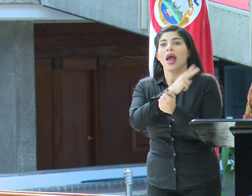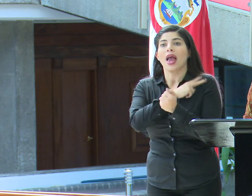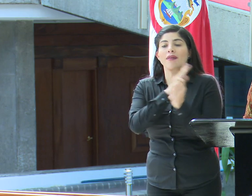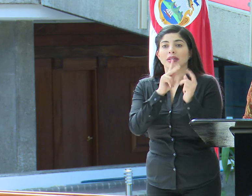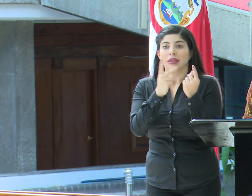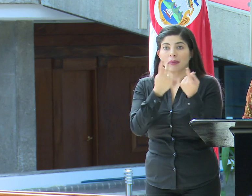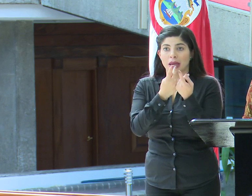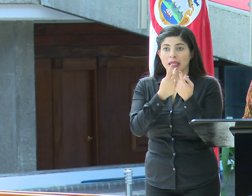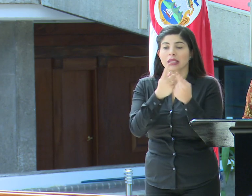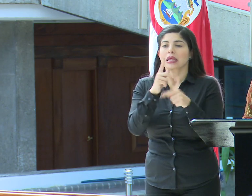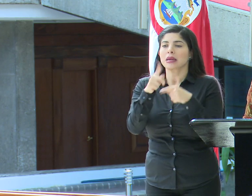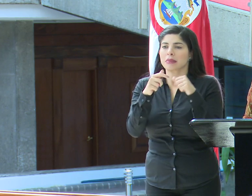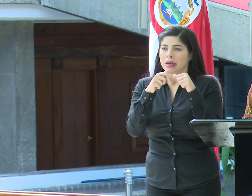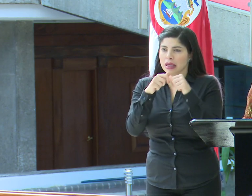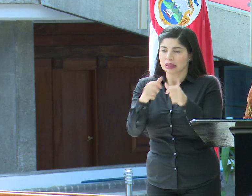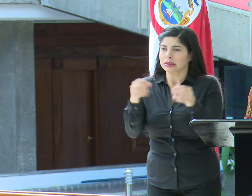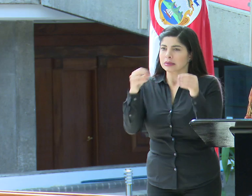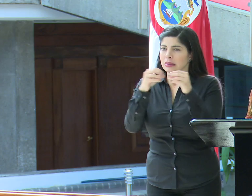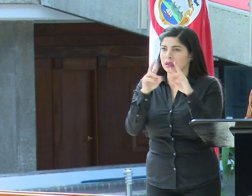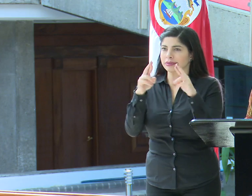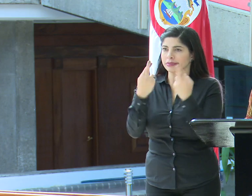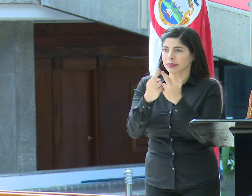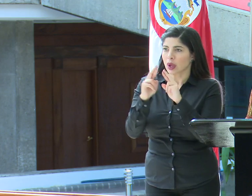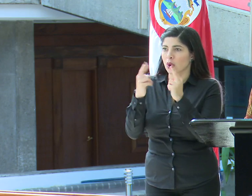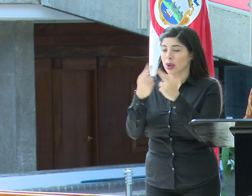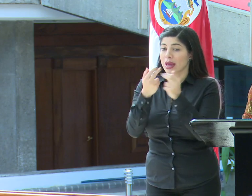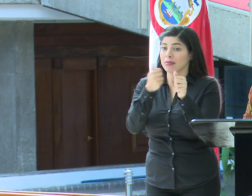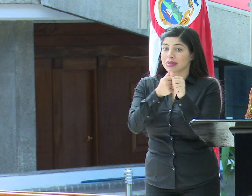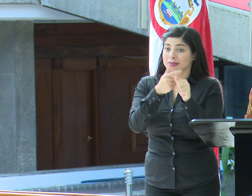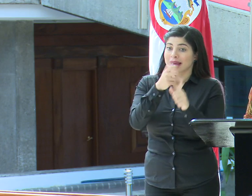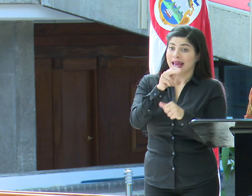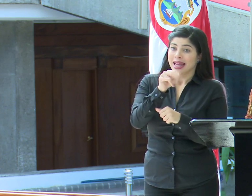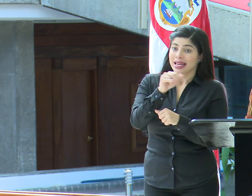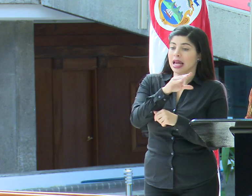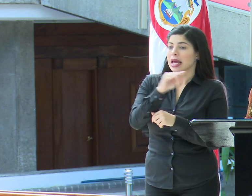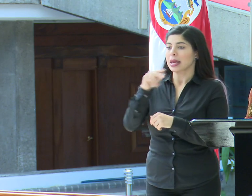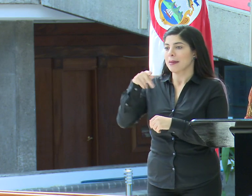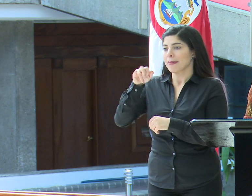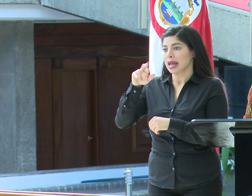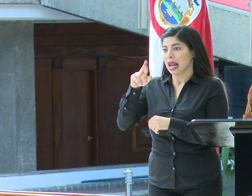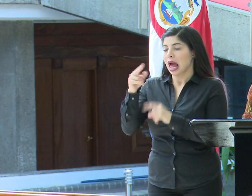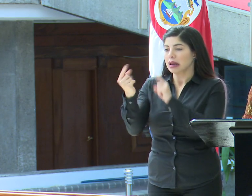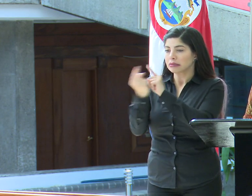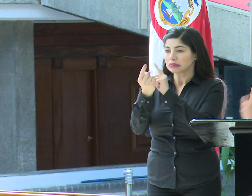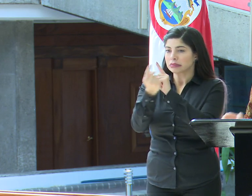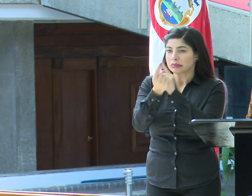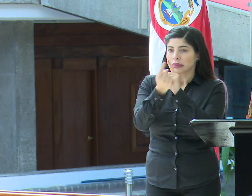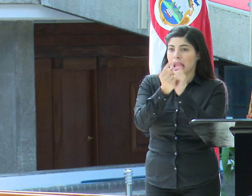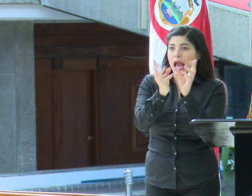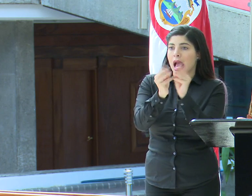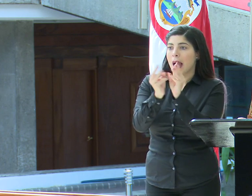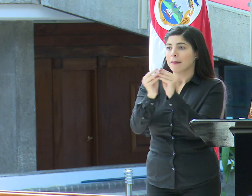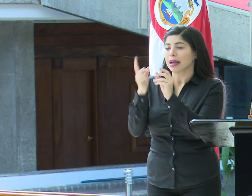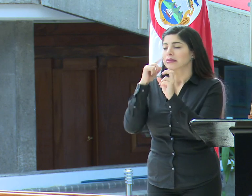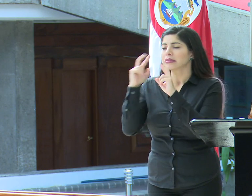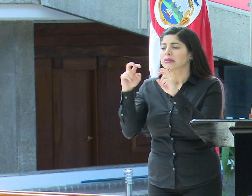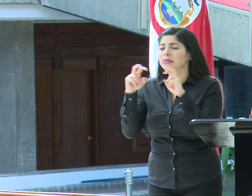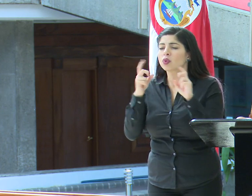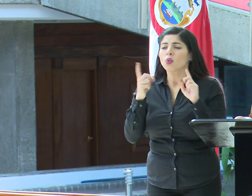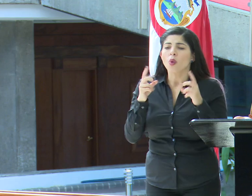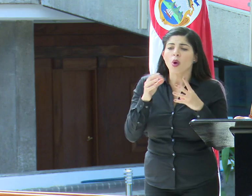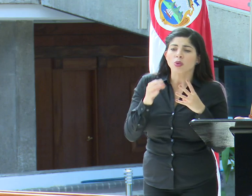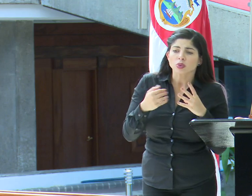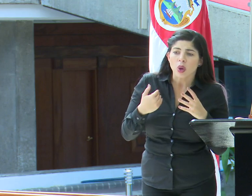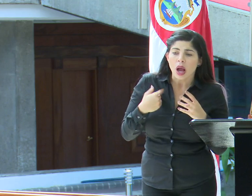y va a sostener más reuniones, tanto ella como doña Pilar Garrido, con las cámaras para explorar posibilidades y